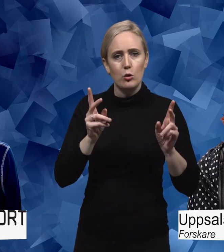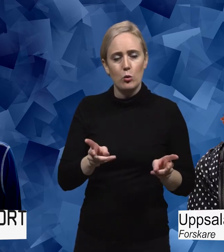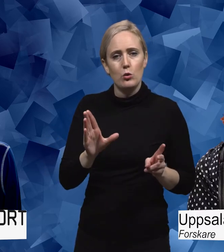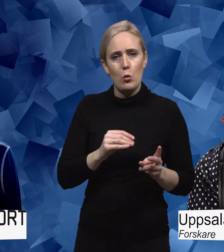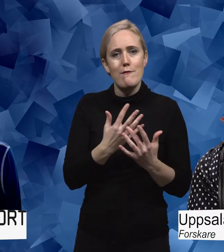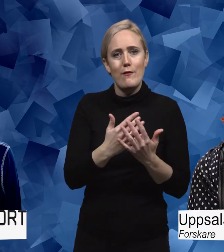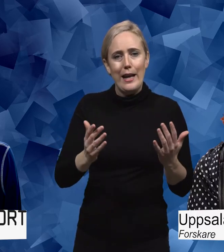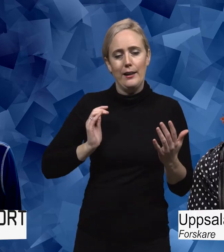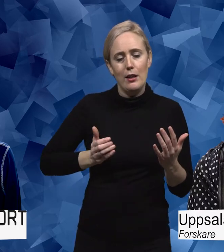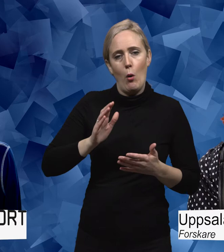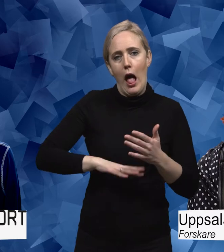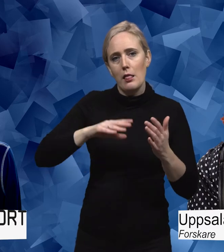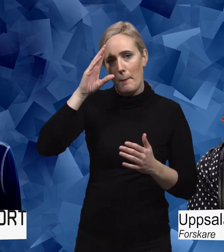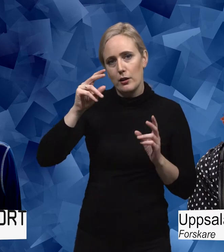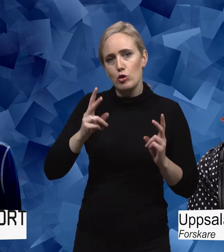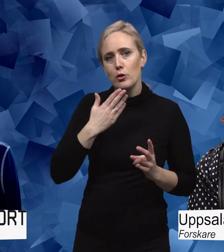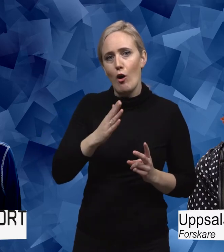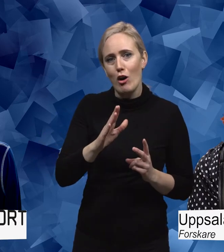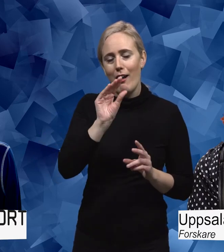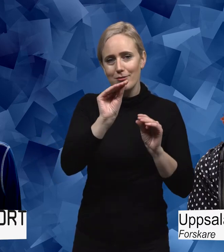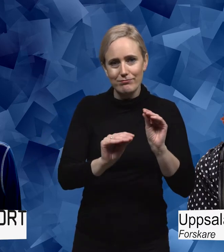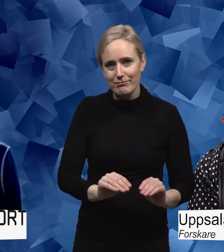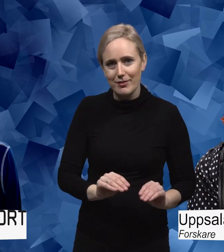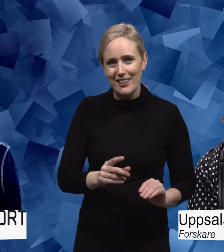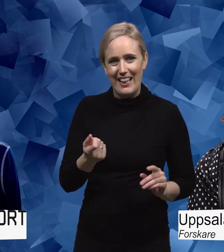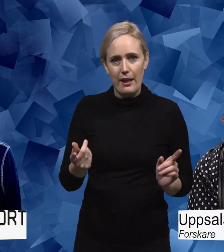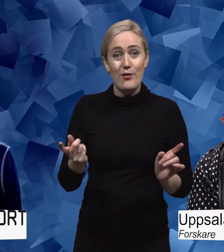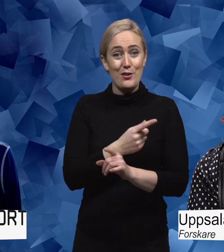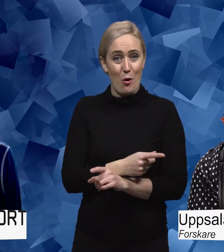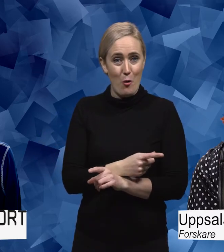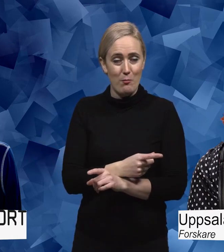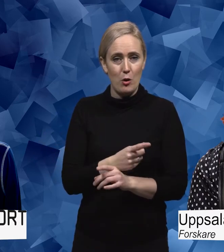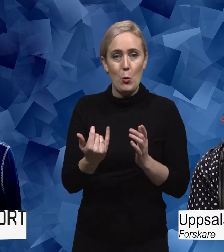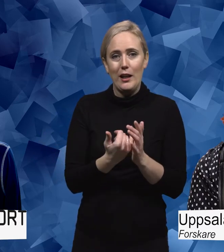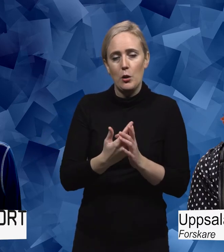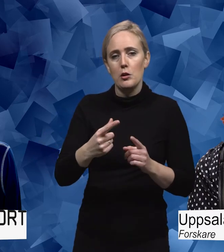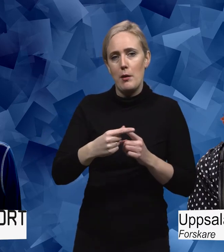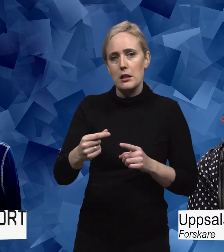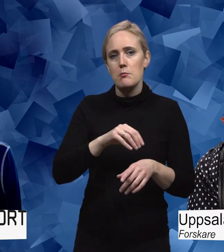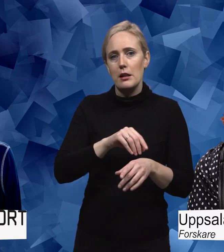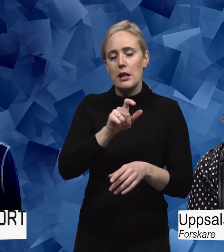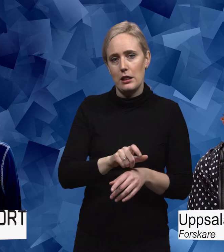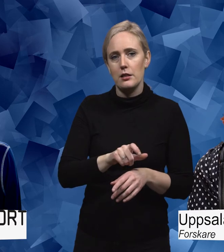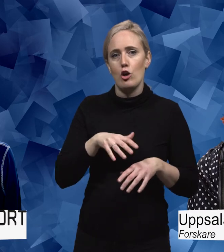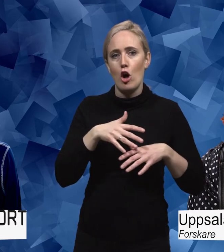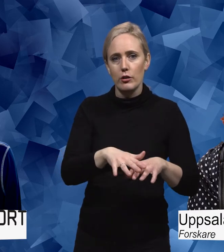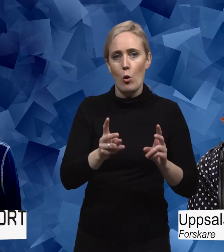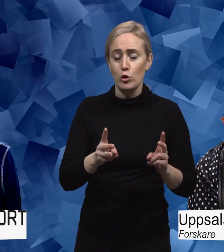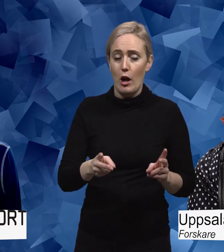mycket fler kvinnor än män som svarar. Så det är liksom omvänt. Och även inom Spetspatientrörelsen skulle jag säga att det är en övervikt på kvinnor.